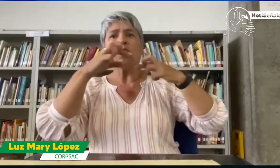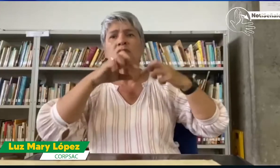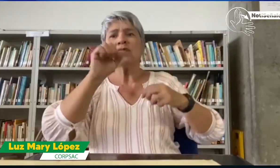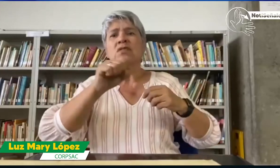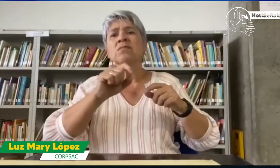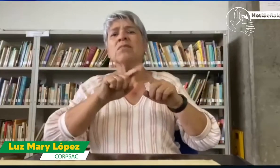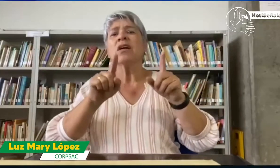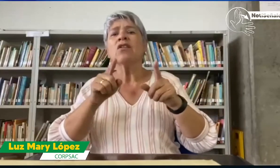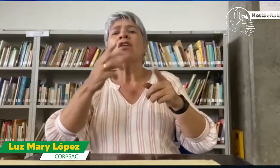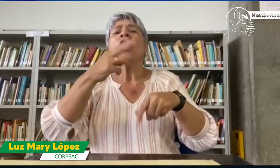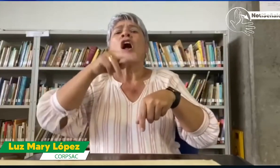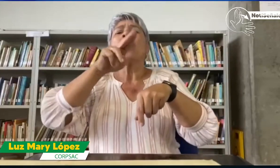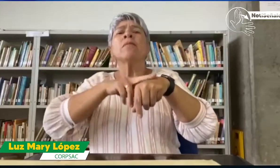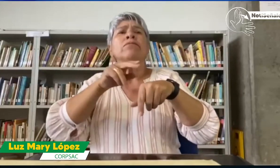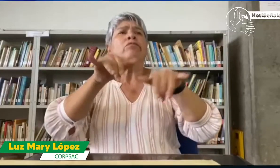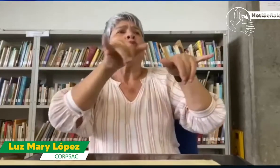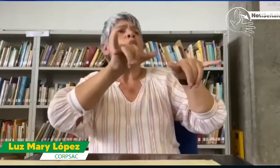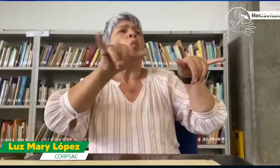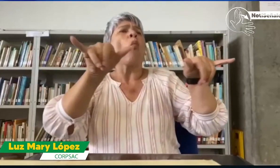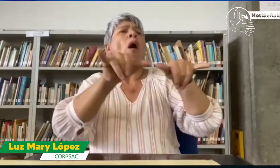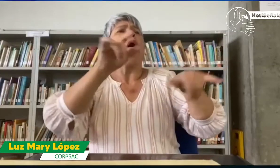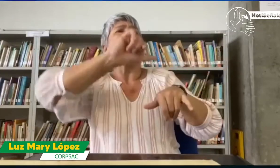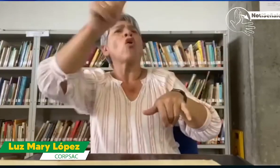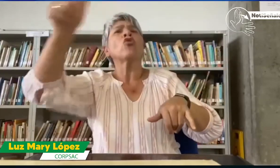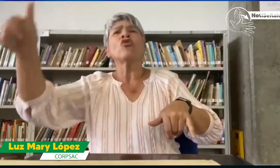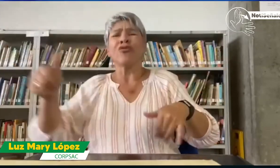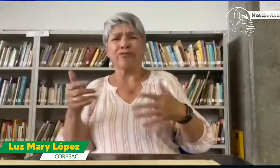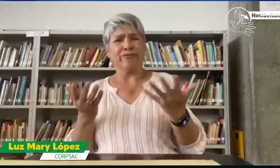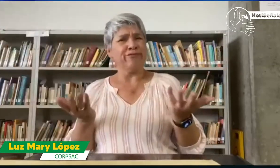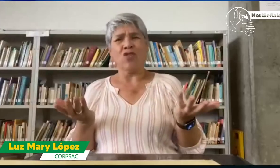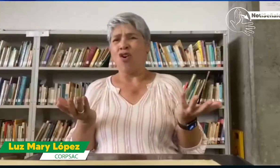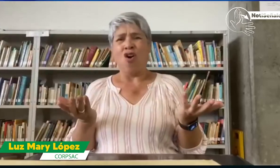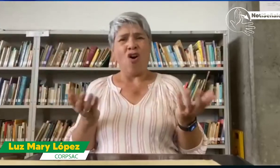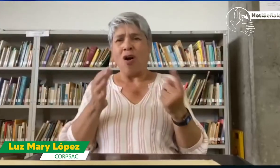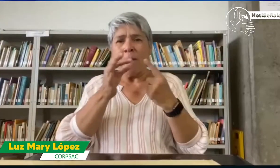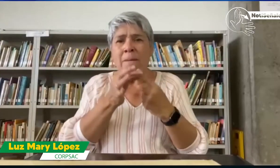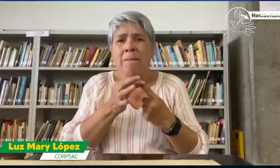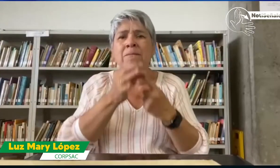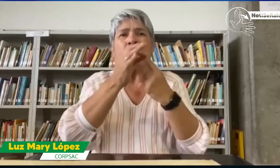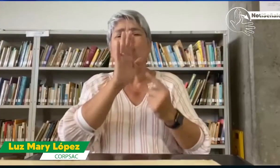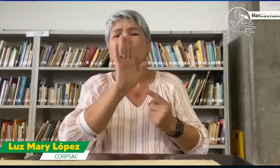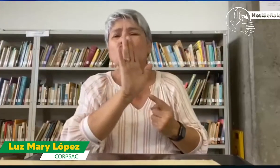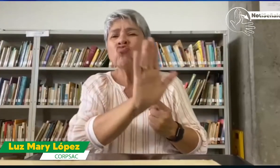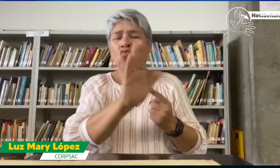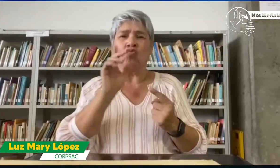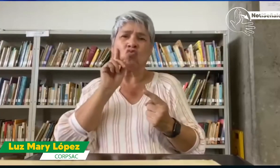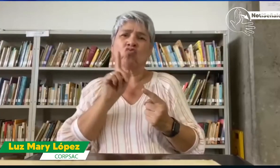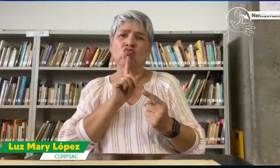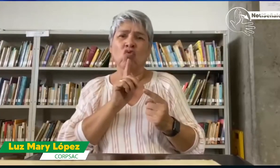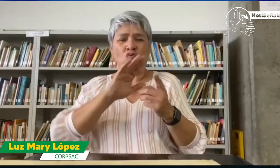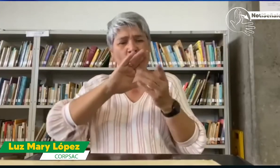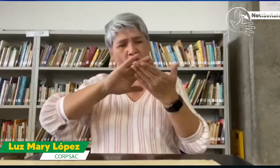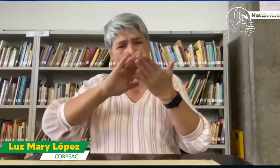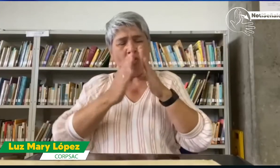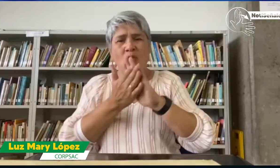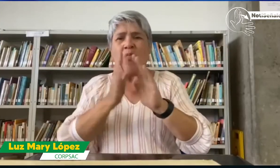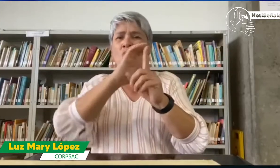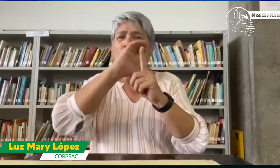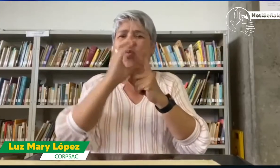intérpretes que se están profesionalizando, pero vemos que los sordos también se profesionalizan, pero